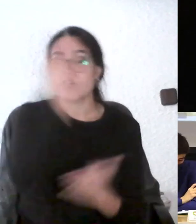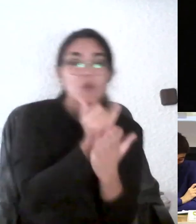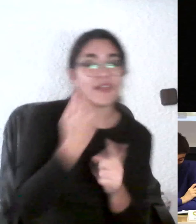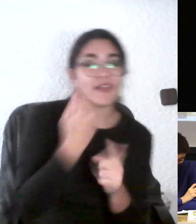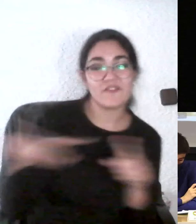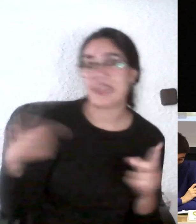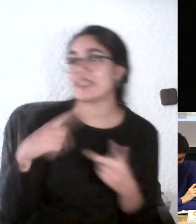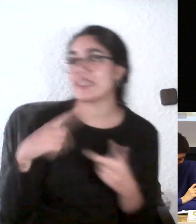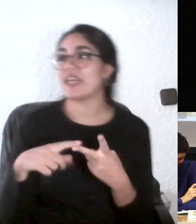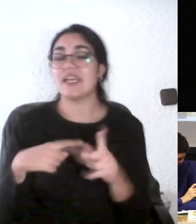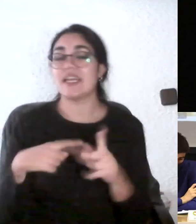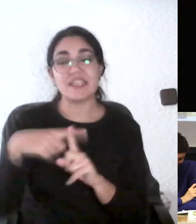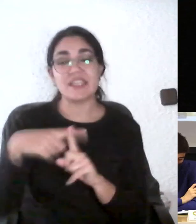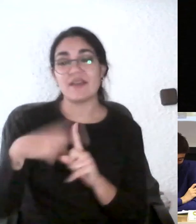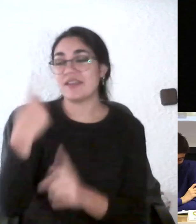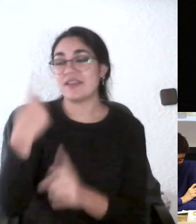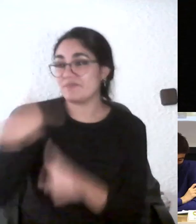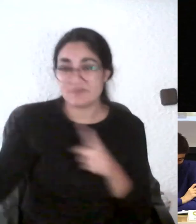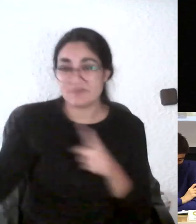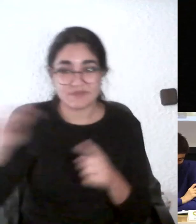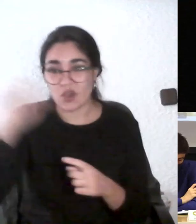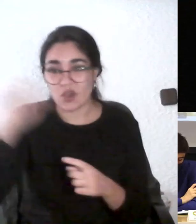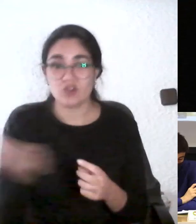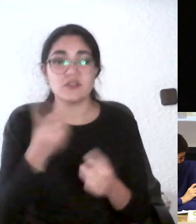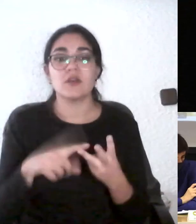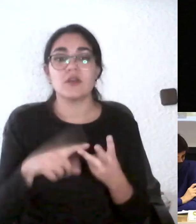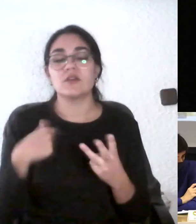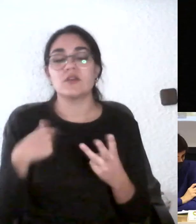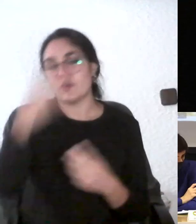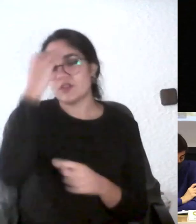cosas pero en lo que estamos creo que es esa